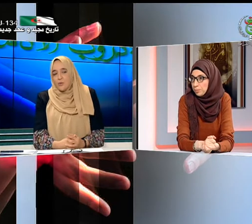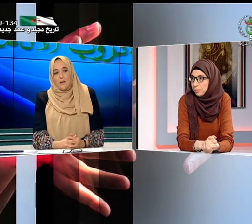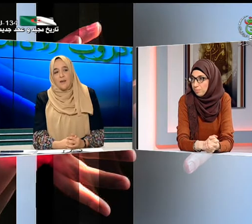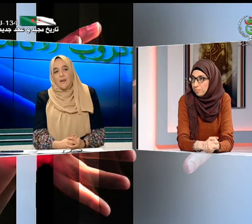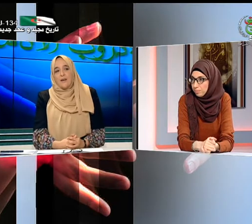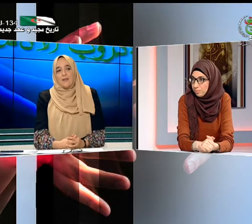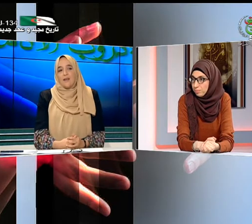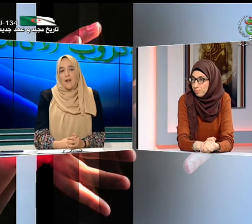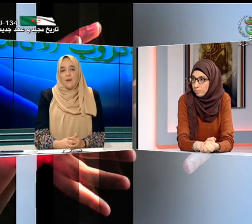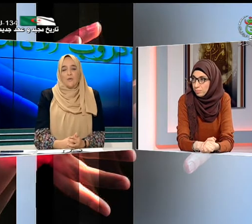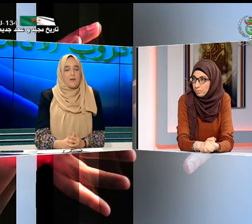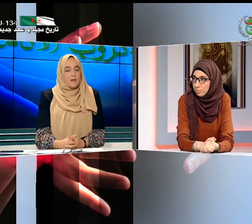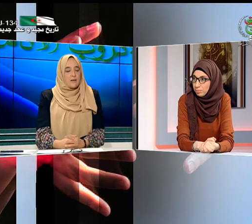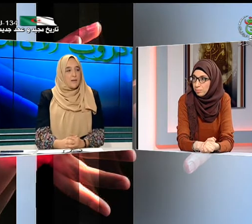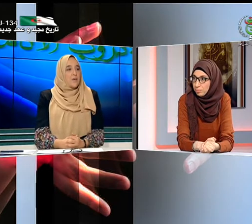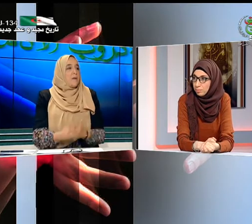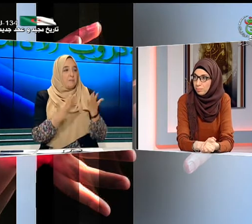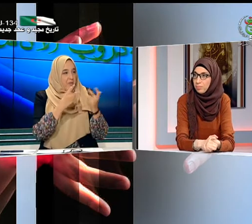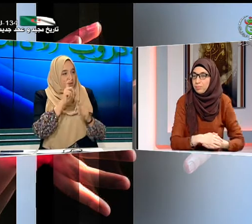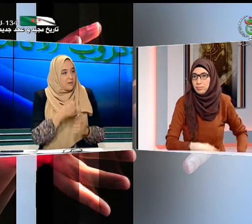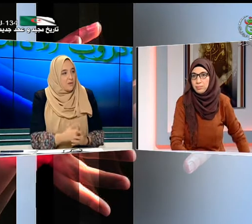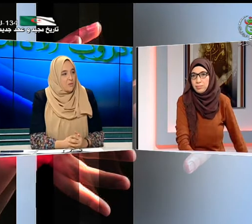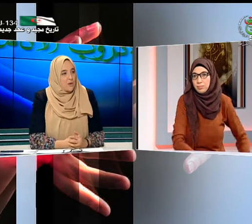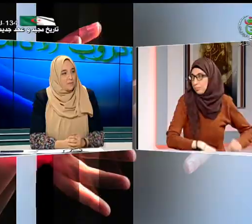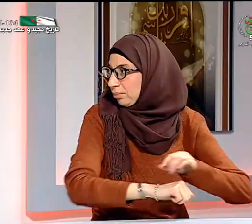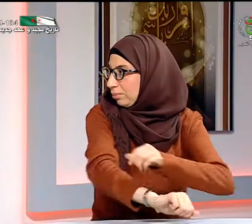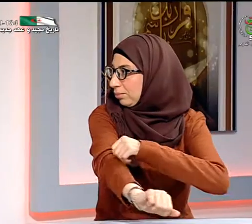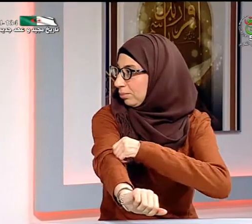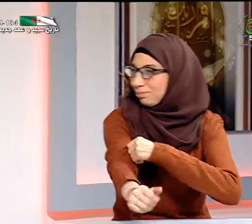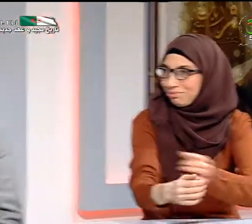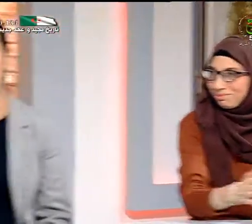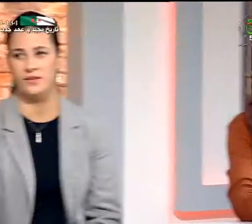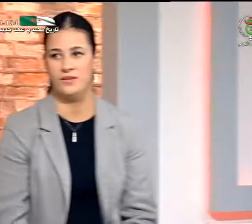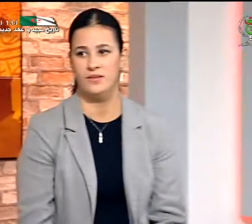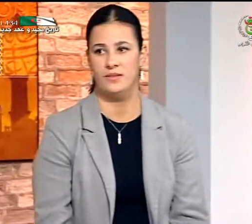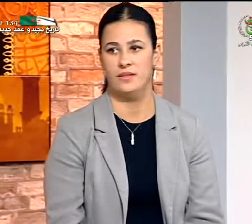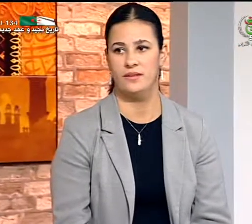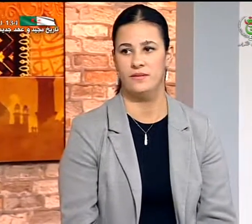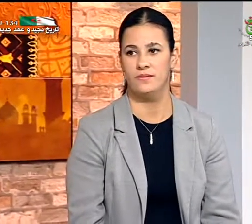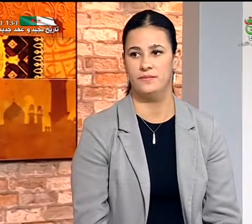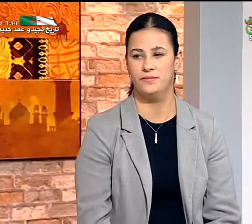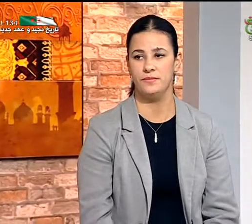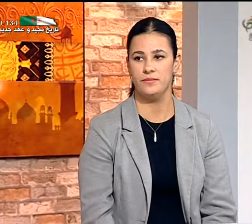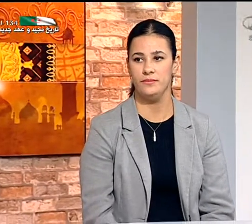لله على الأقل هناك تكملة نفس سؤال جوابي مثل جواب صديقتي